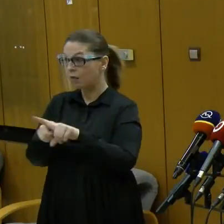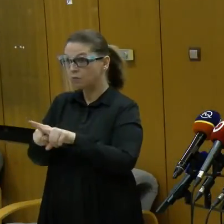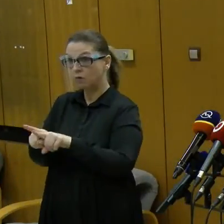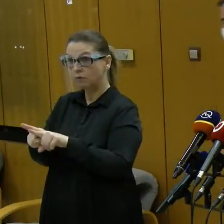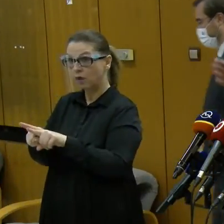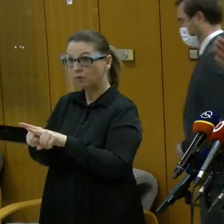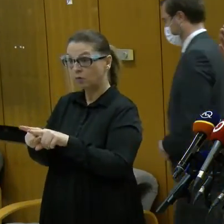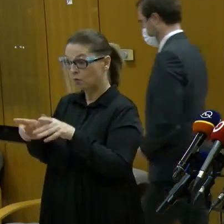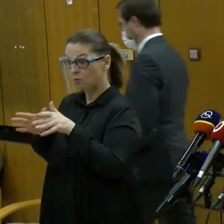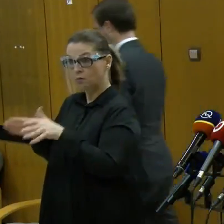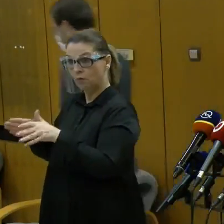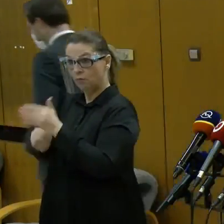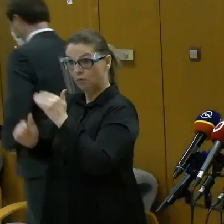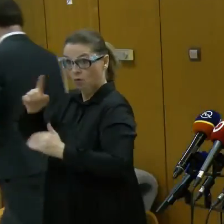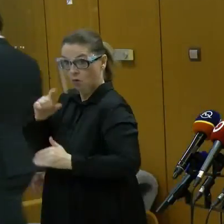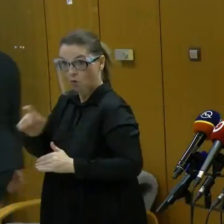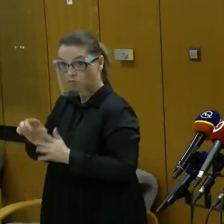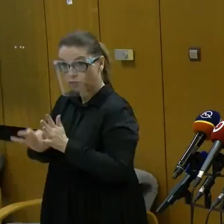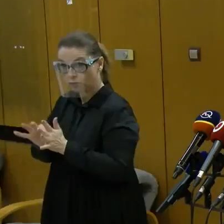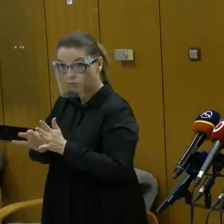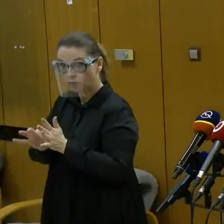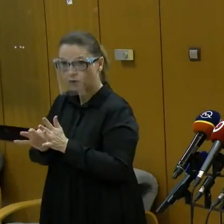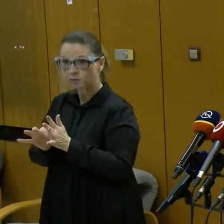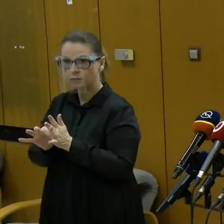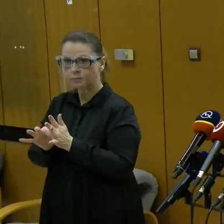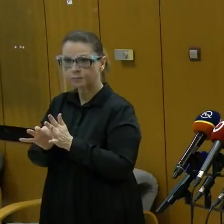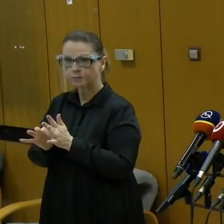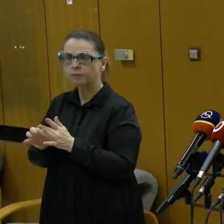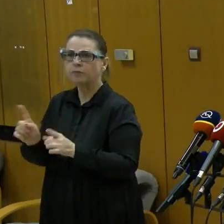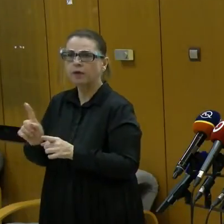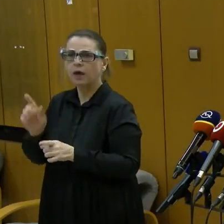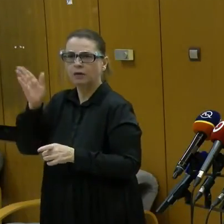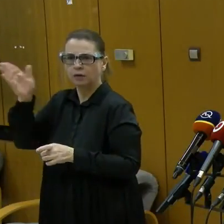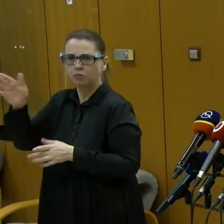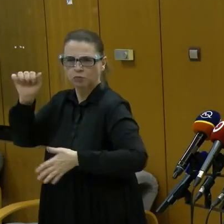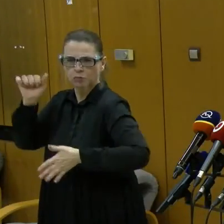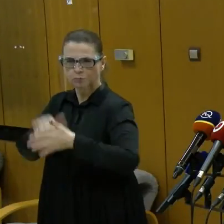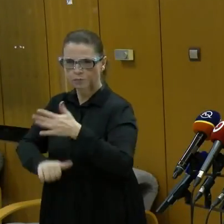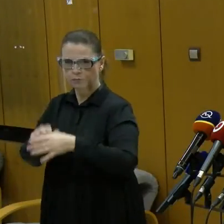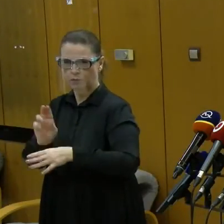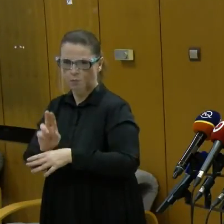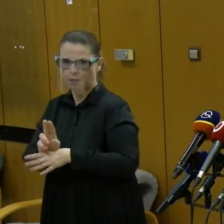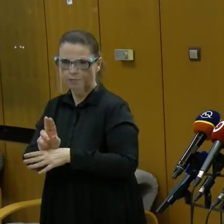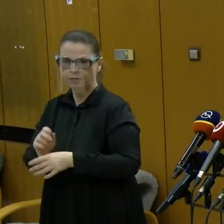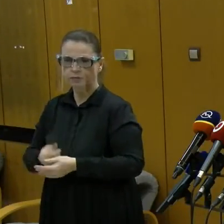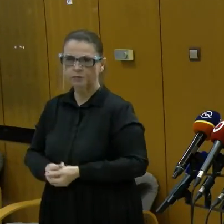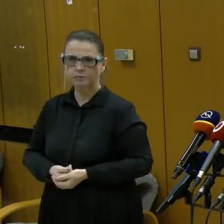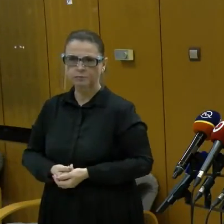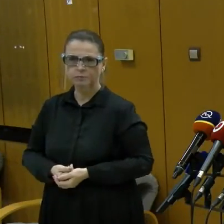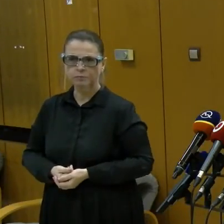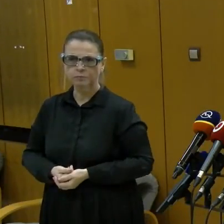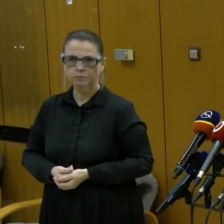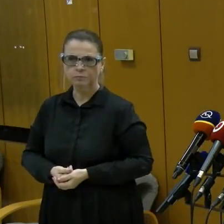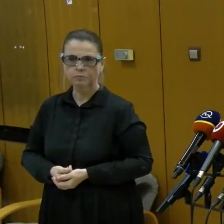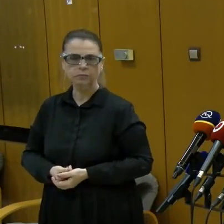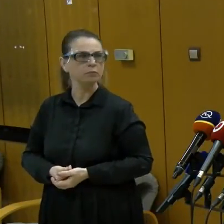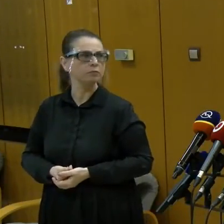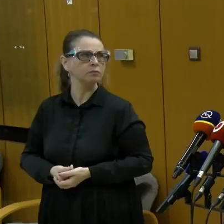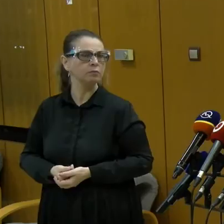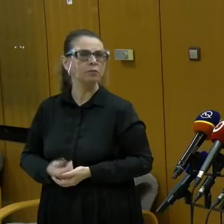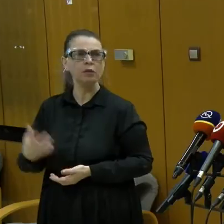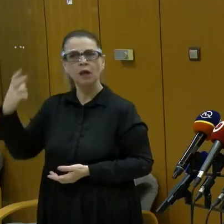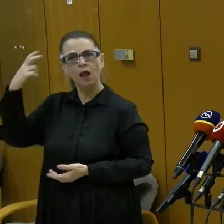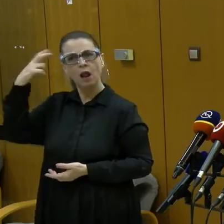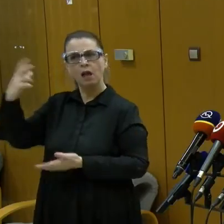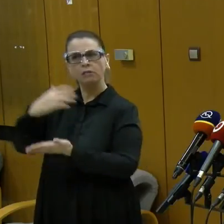vedieť, že ak sa bude ďalej zhoršovať, tak aké nastanú sprísnenia. No a taký ten